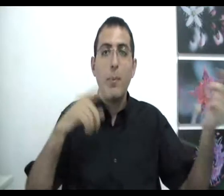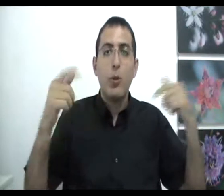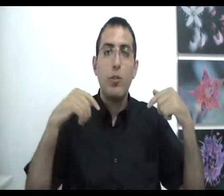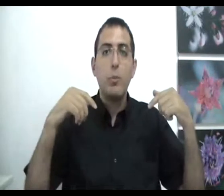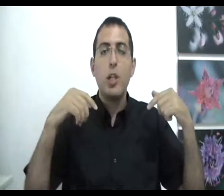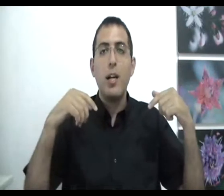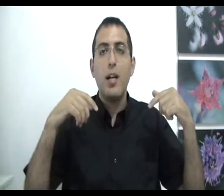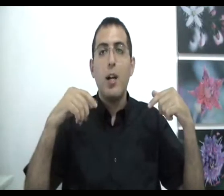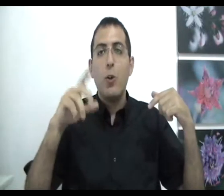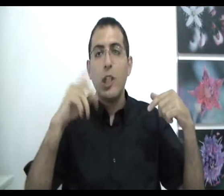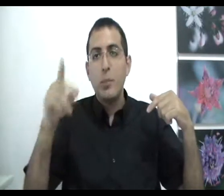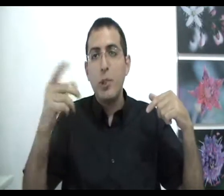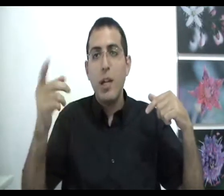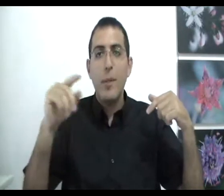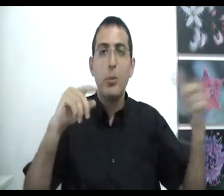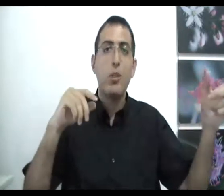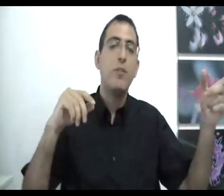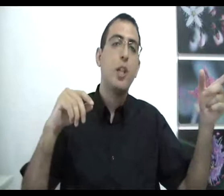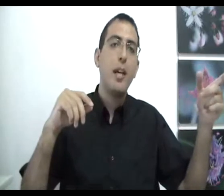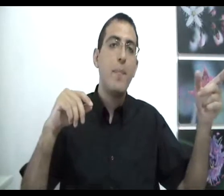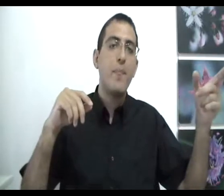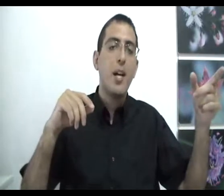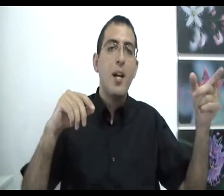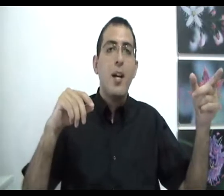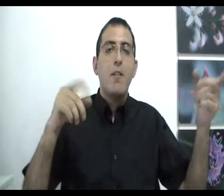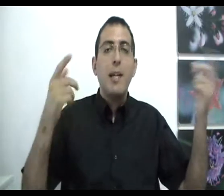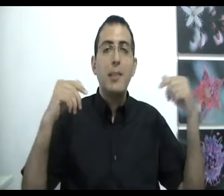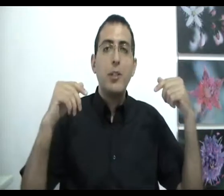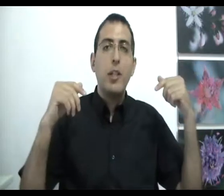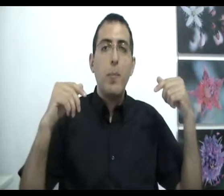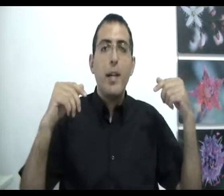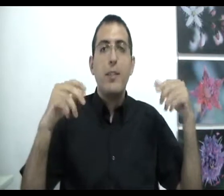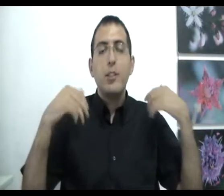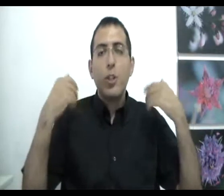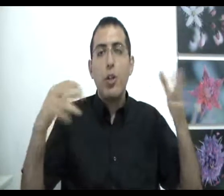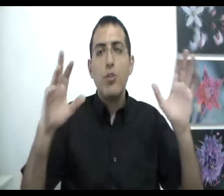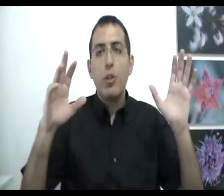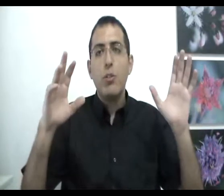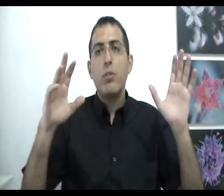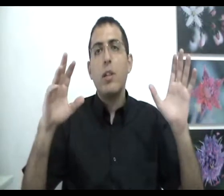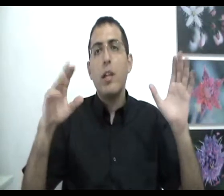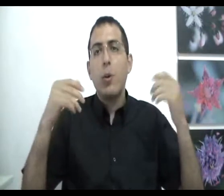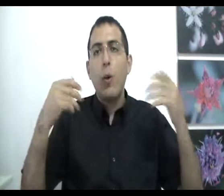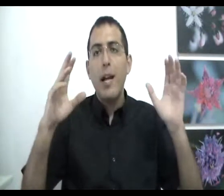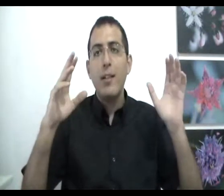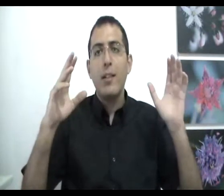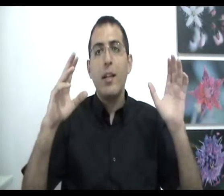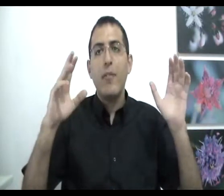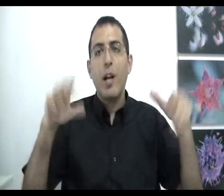פחות טובות משלך או שיש בשלך משהו יותר טוב משלהם ובעצם מה שאני אומר זה שכל השיטות כולן אפשר